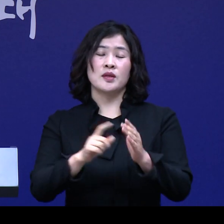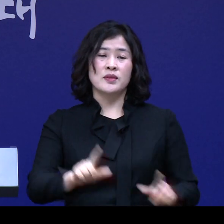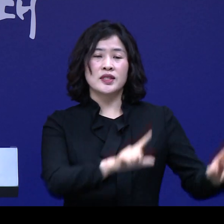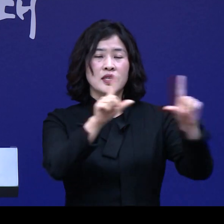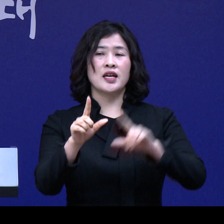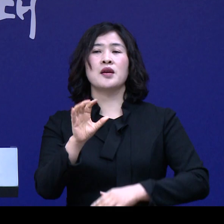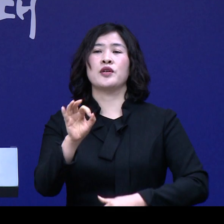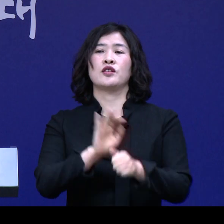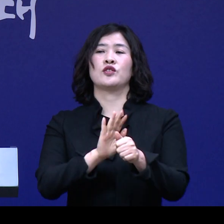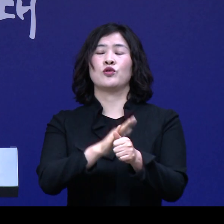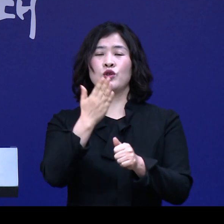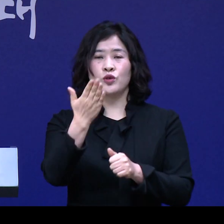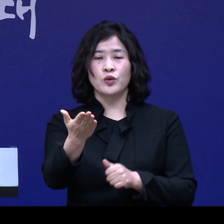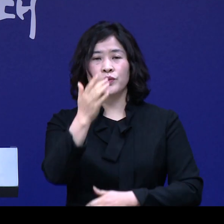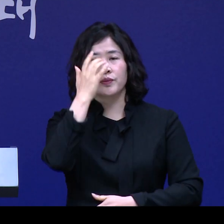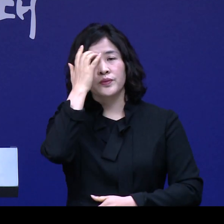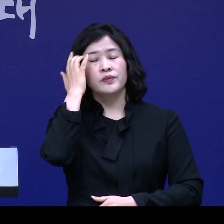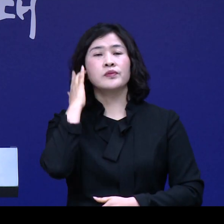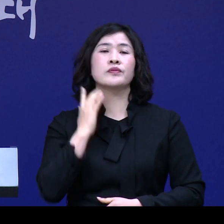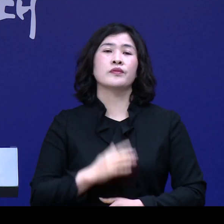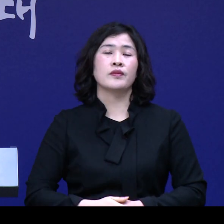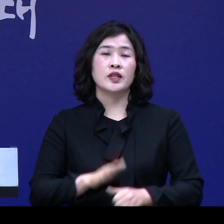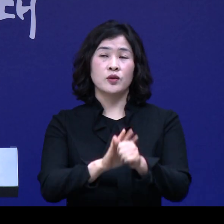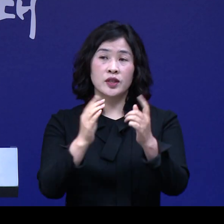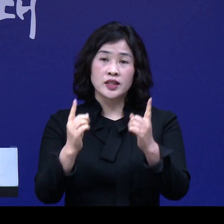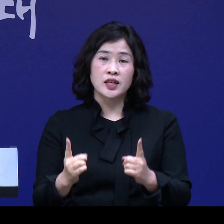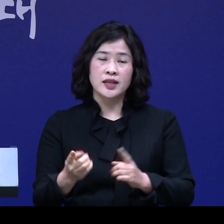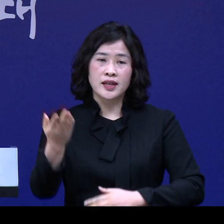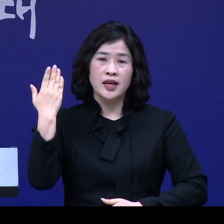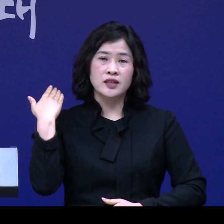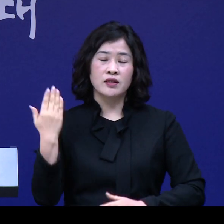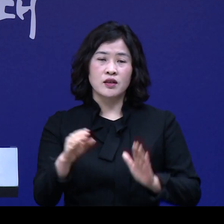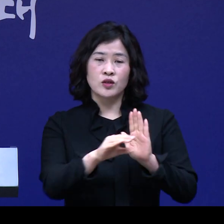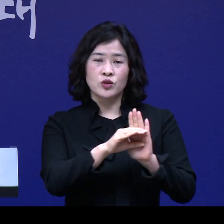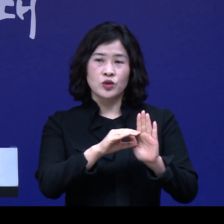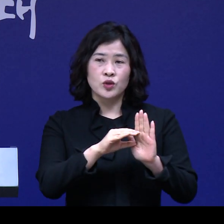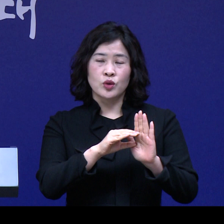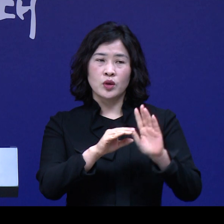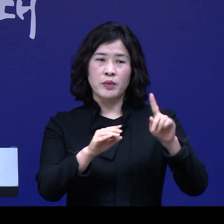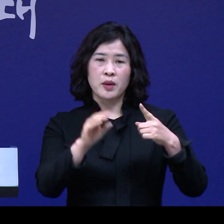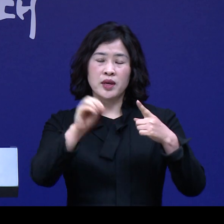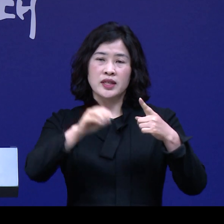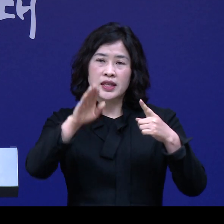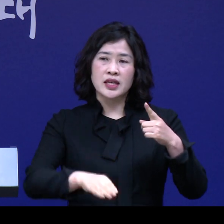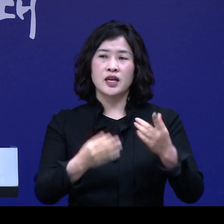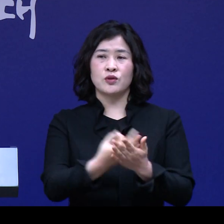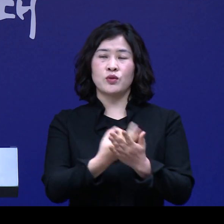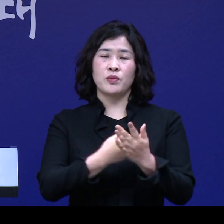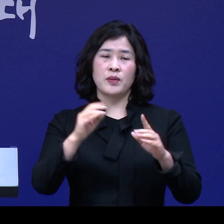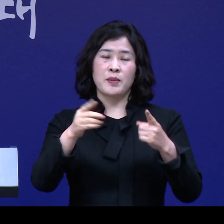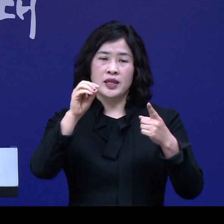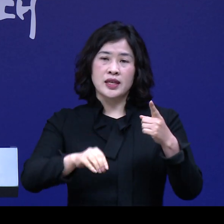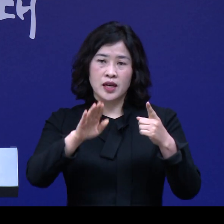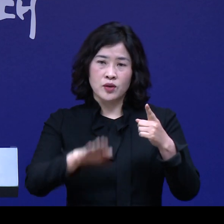생활비를 지원을 하겠습니다. 지원 대상은 기존 중위소득 100% 이하 가구로서